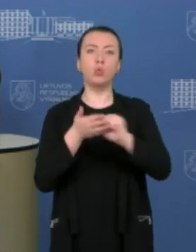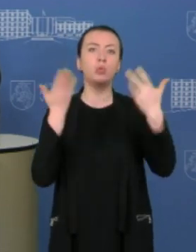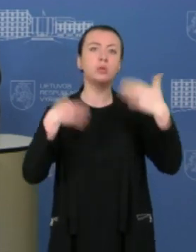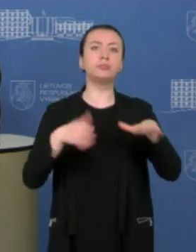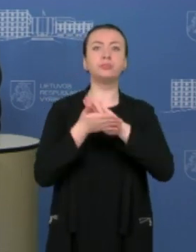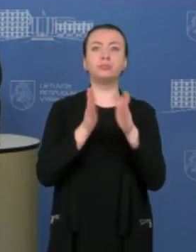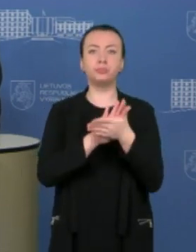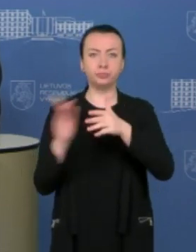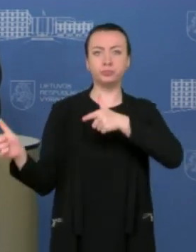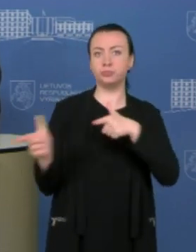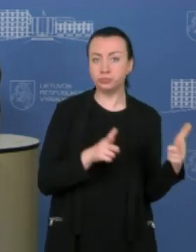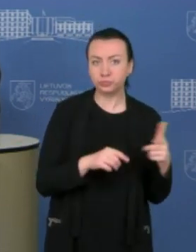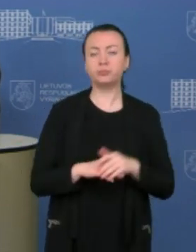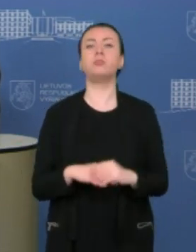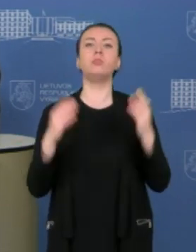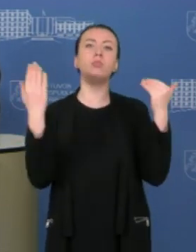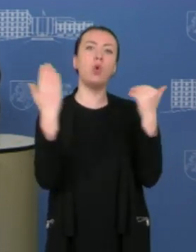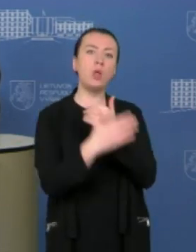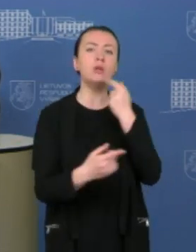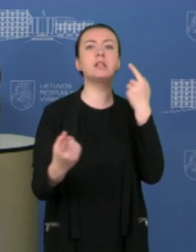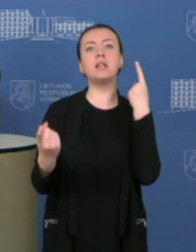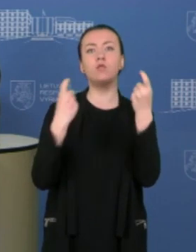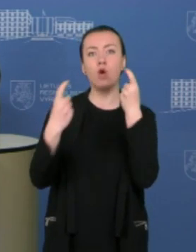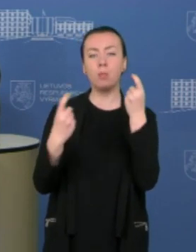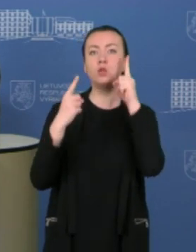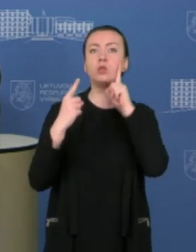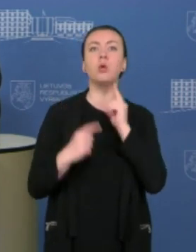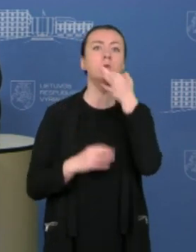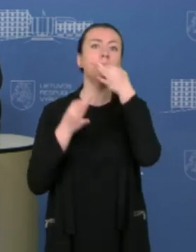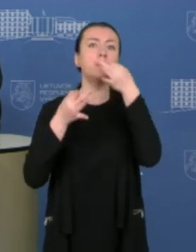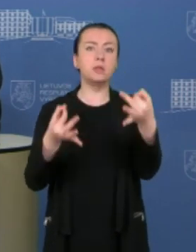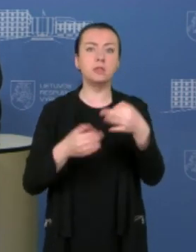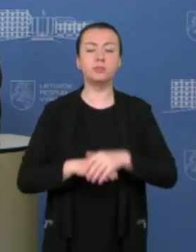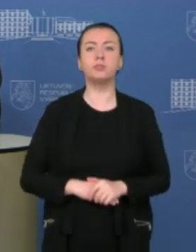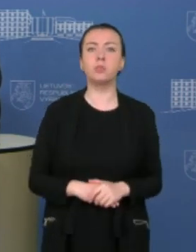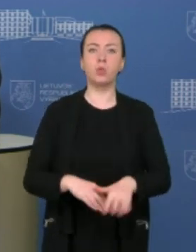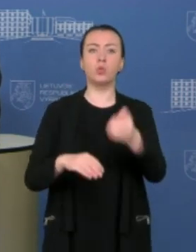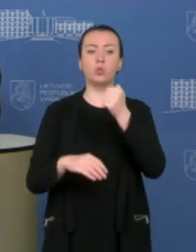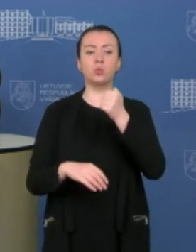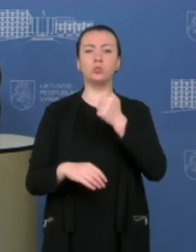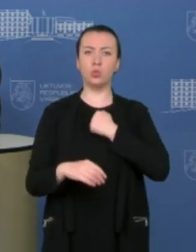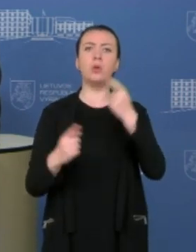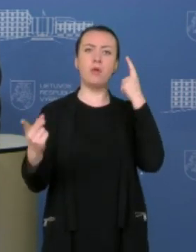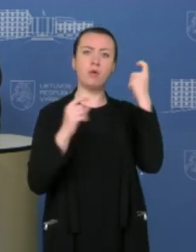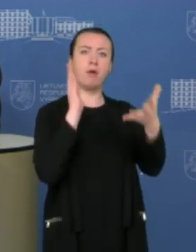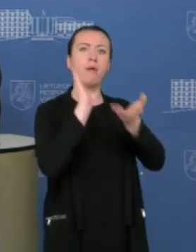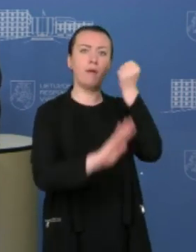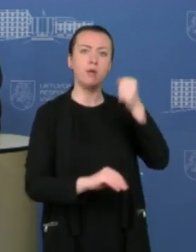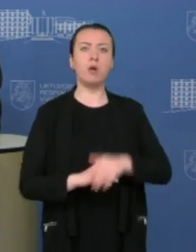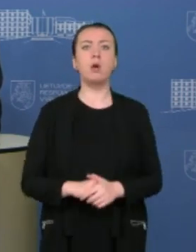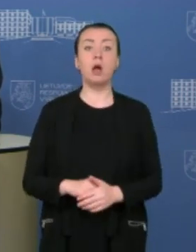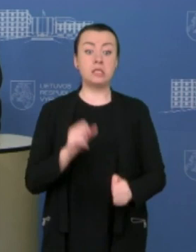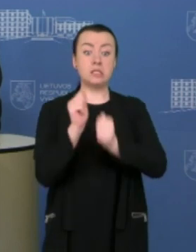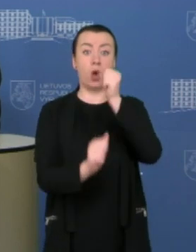sutvarkyti. Ir naujausiai yra žinia, kad turime gavę informaciją, kad po